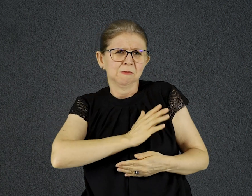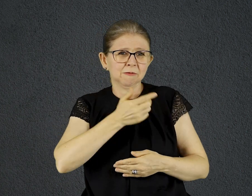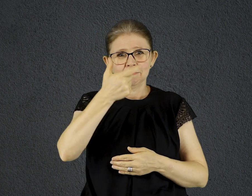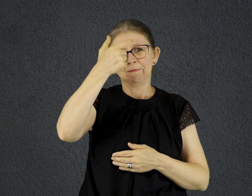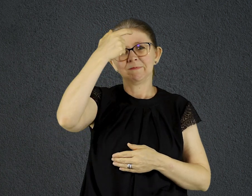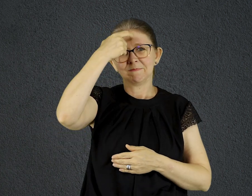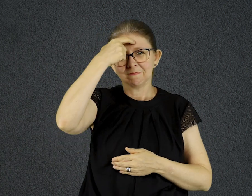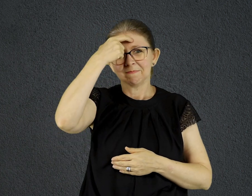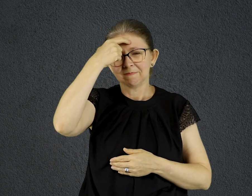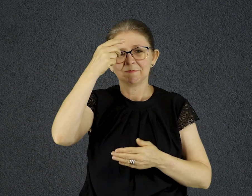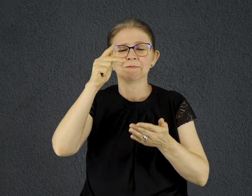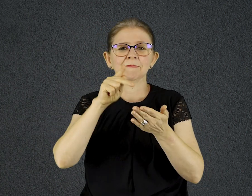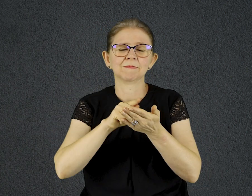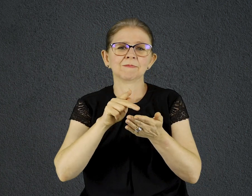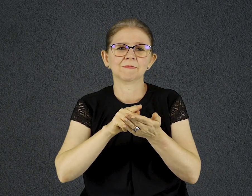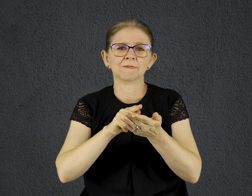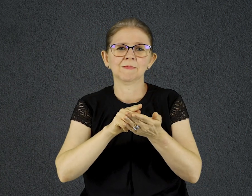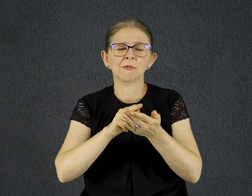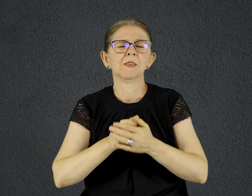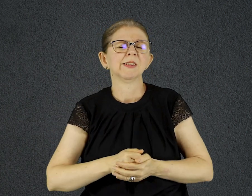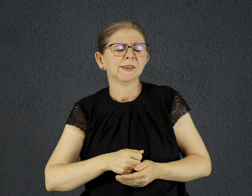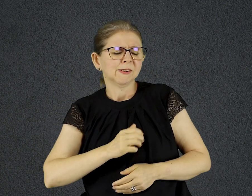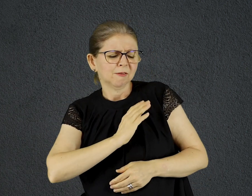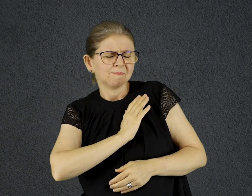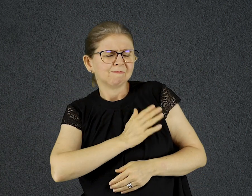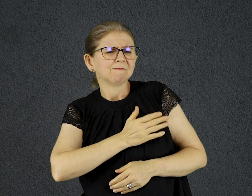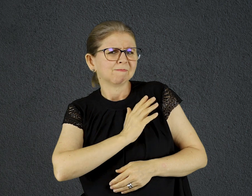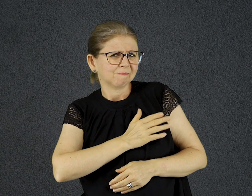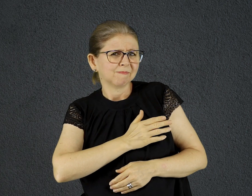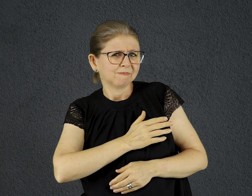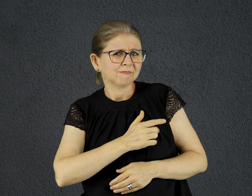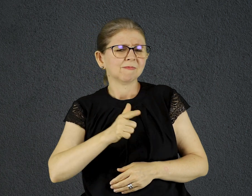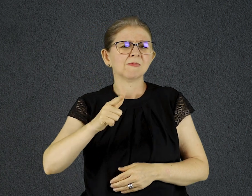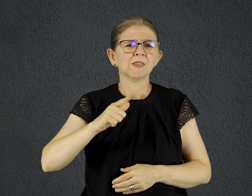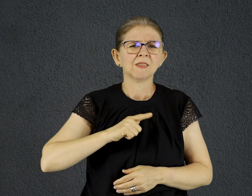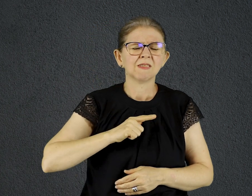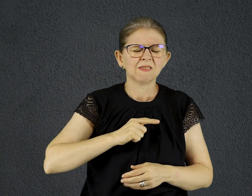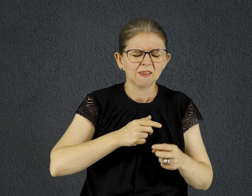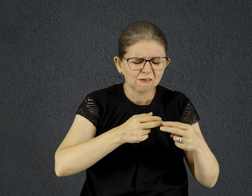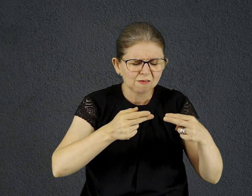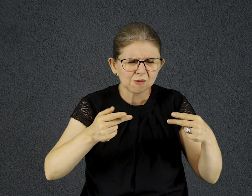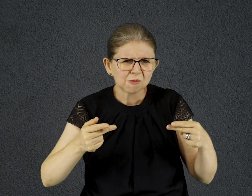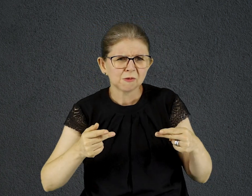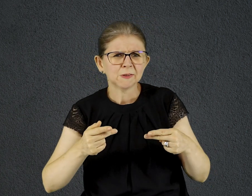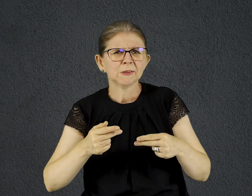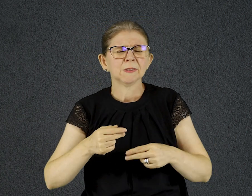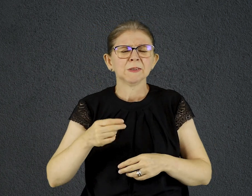más intenções surgem do nosso interior, fruto da nossa mente contaminada pela rebeldia contra Deus.